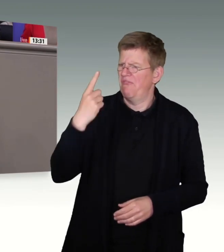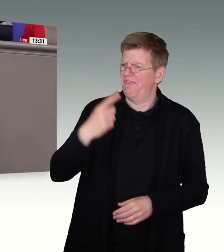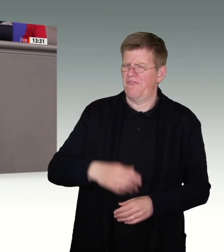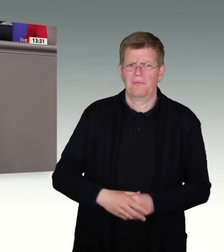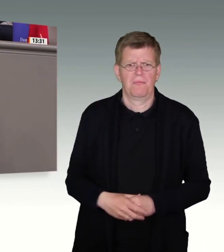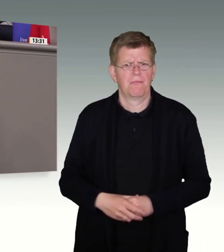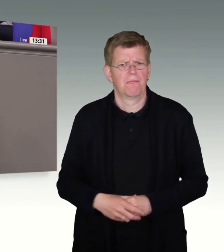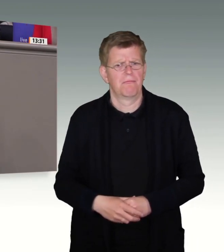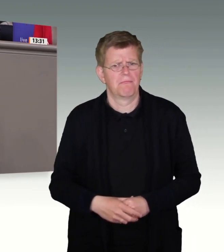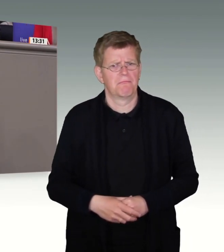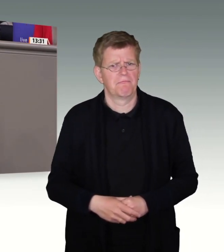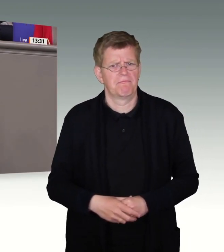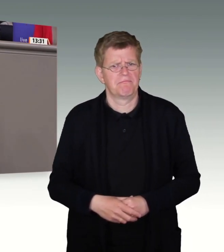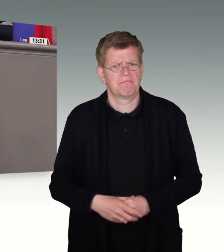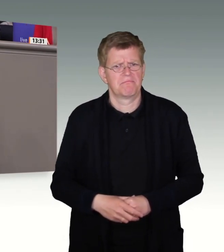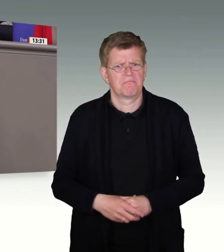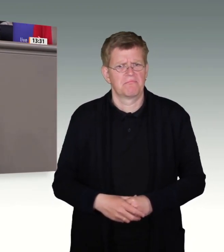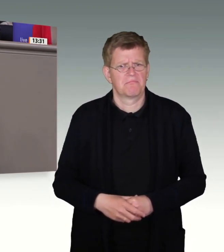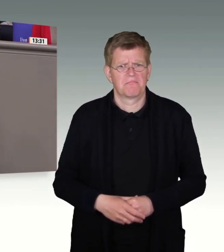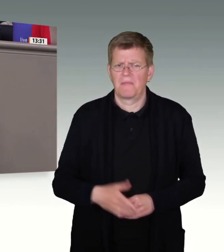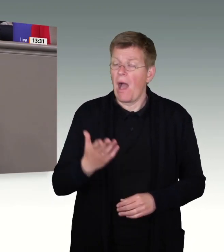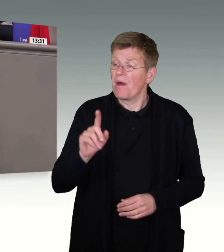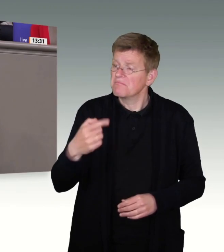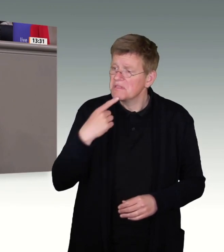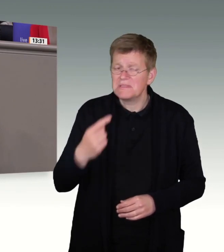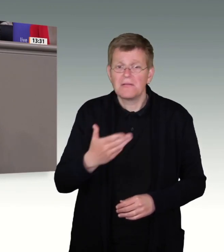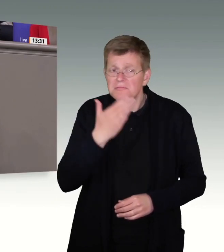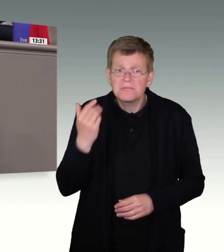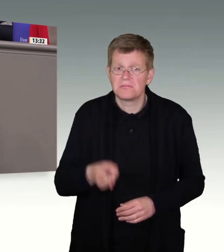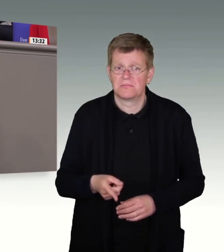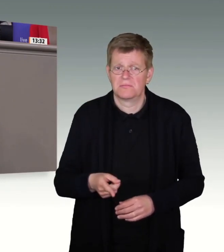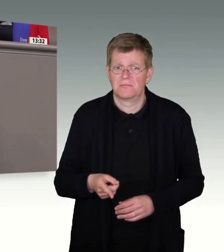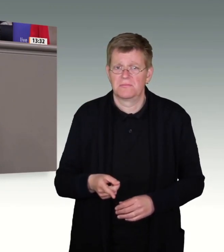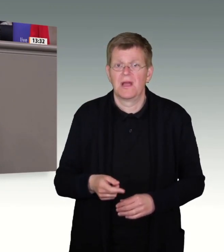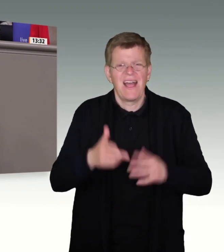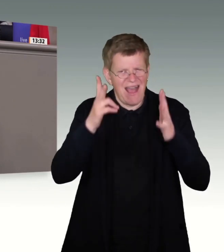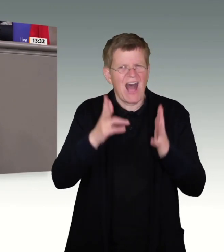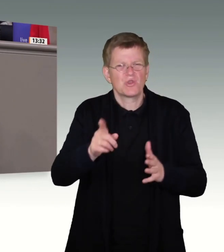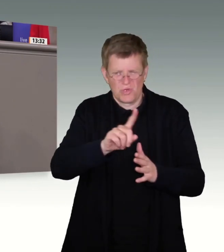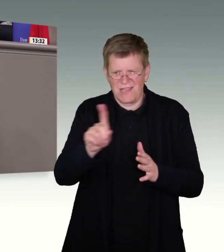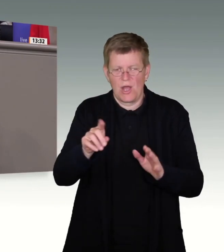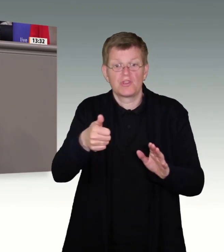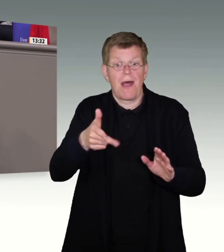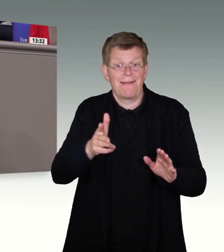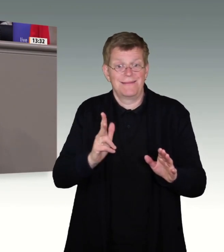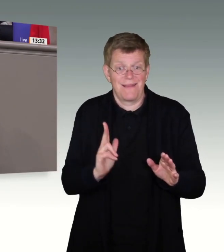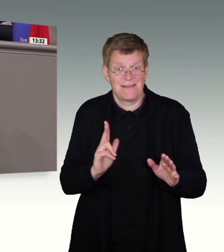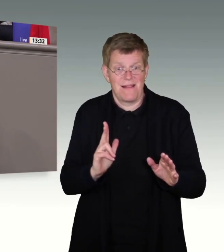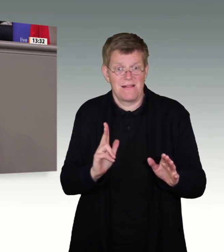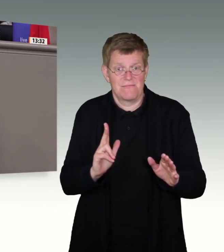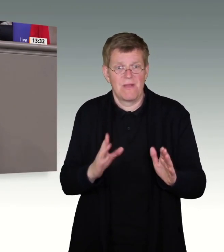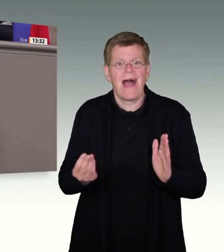Bemerkenswert ist aber, was Sie nicht sagen. Ein Drittel davon hat einen unbefristeten